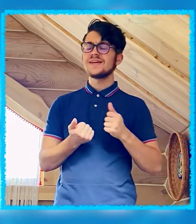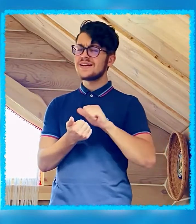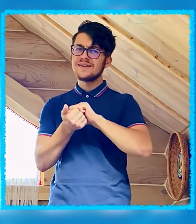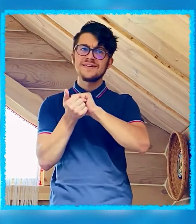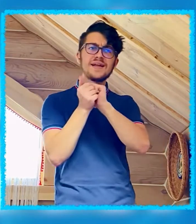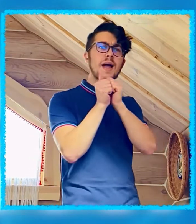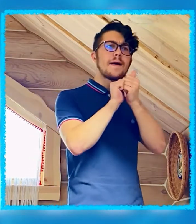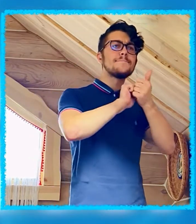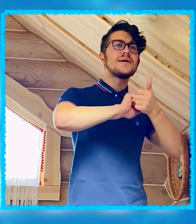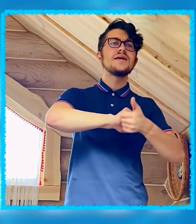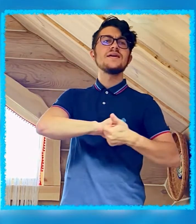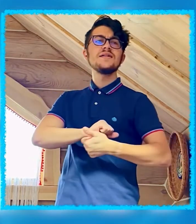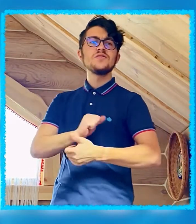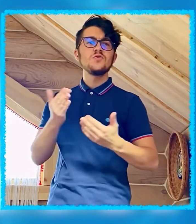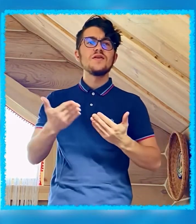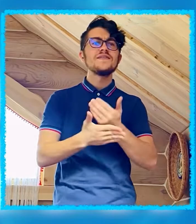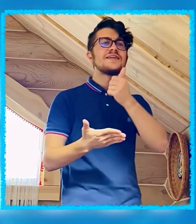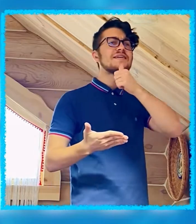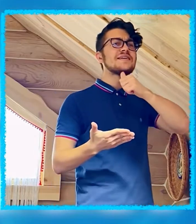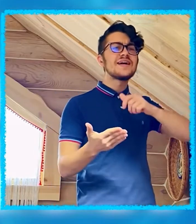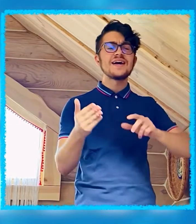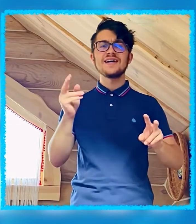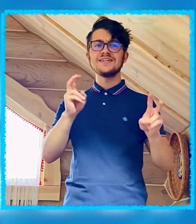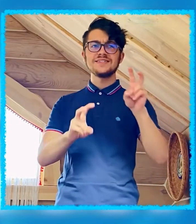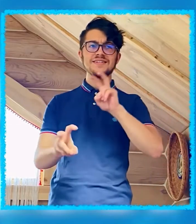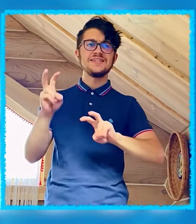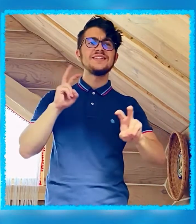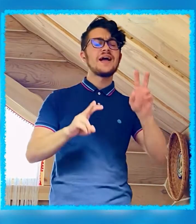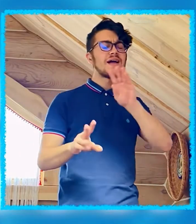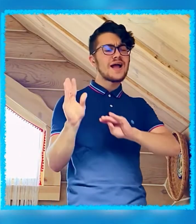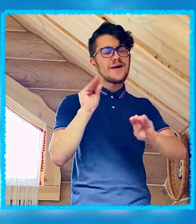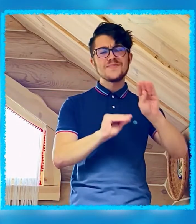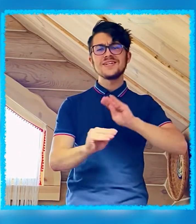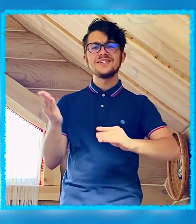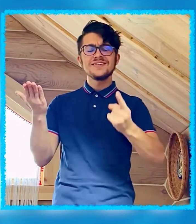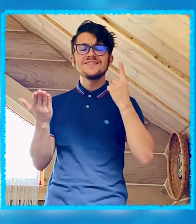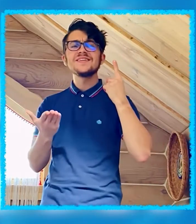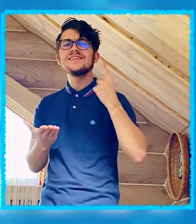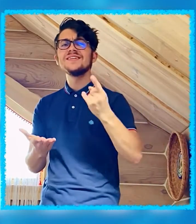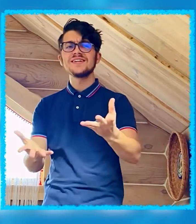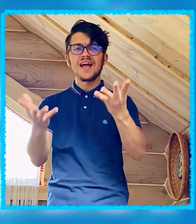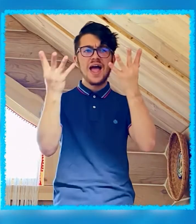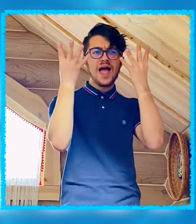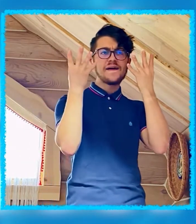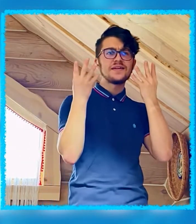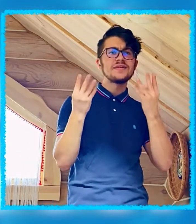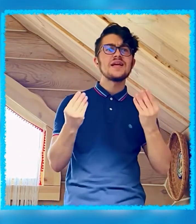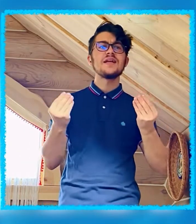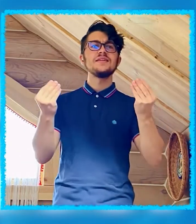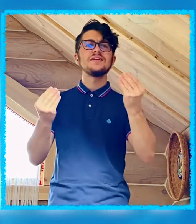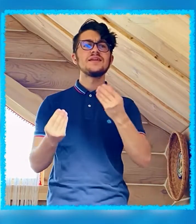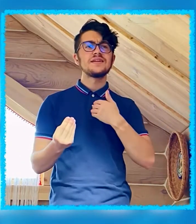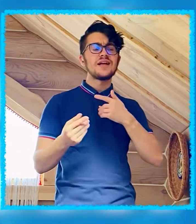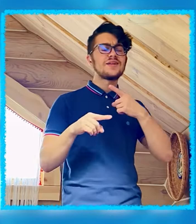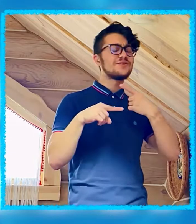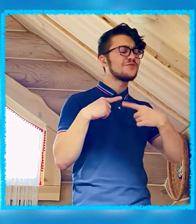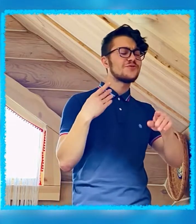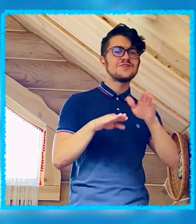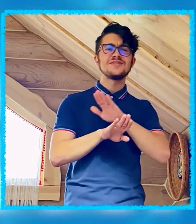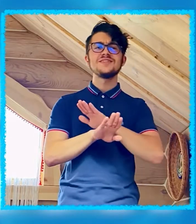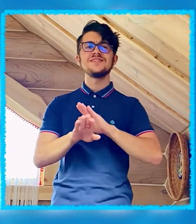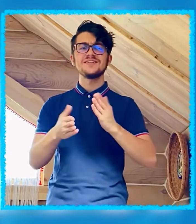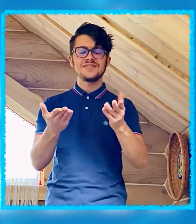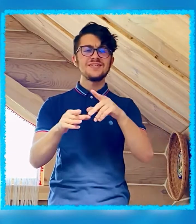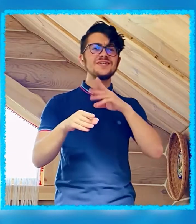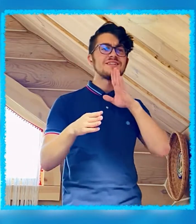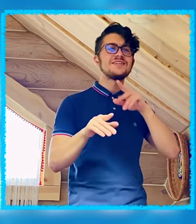Собираем взамен Новый краш-тест Собираемся раз в день Я